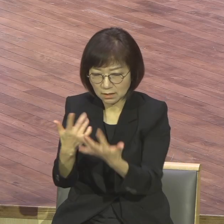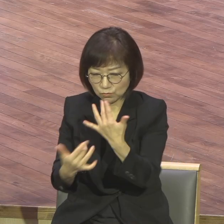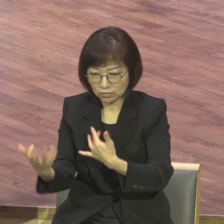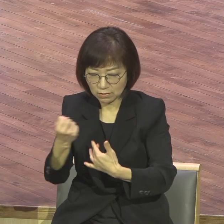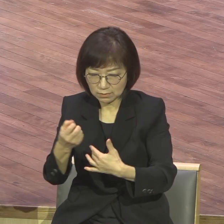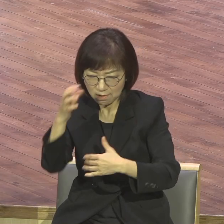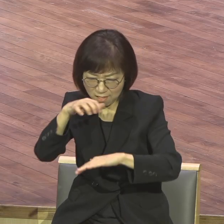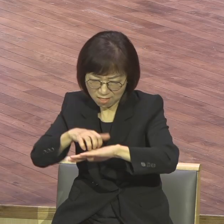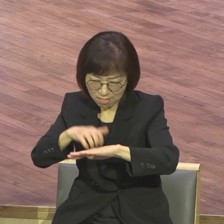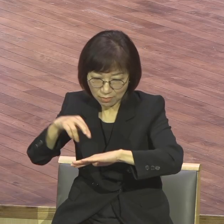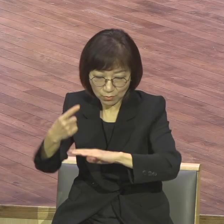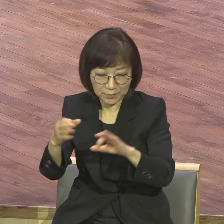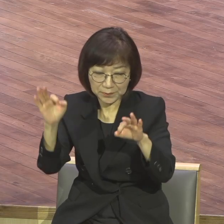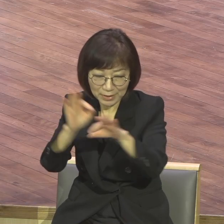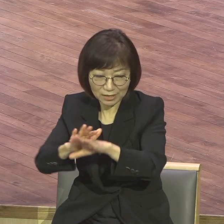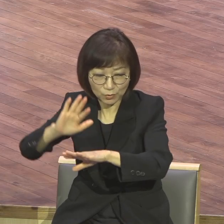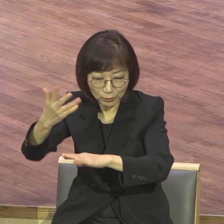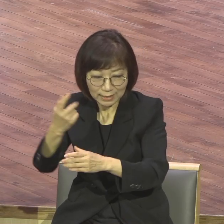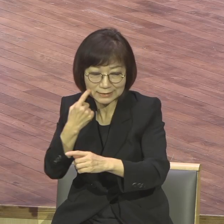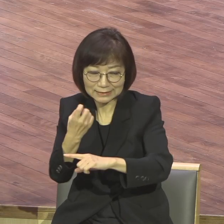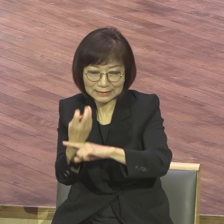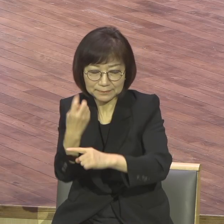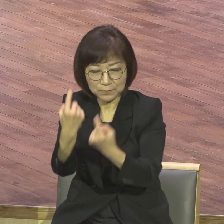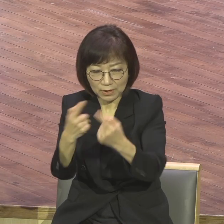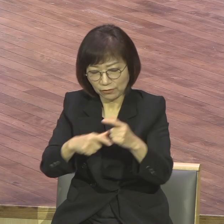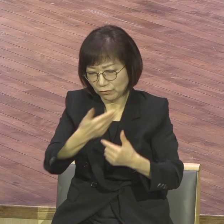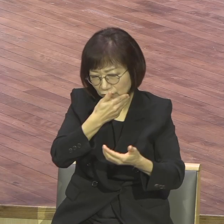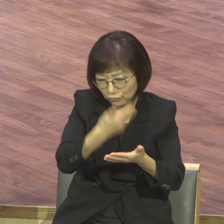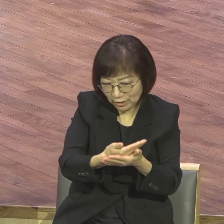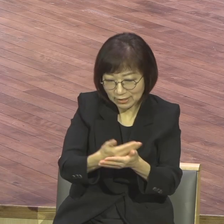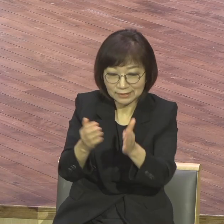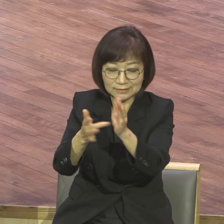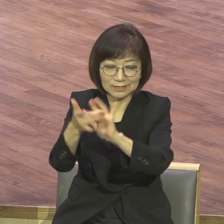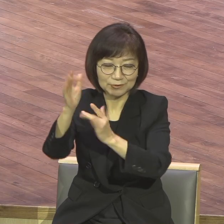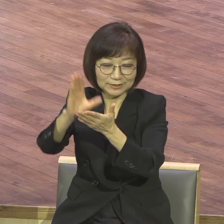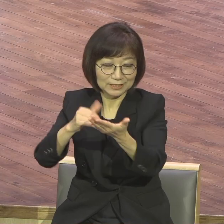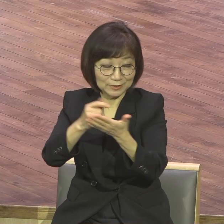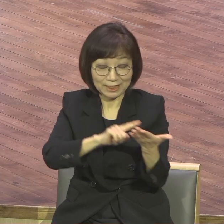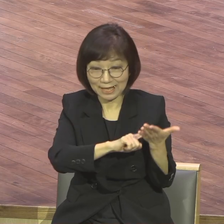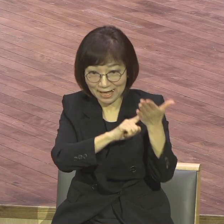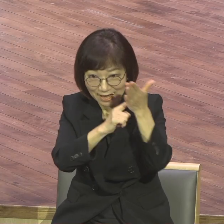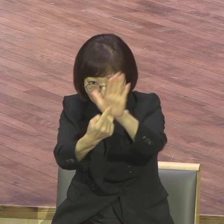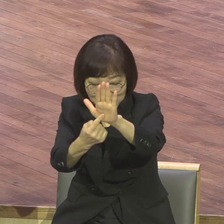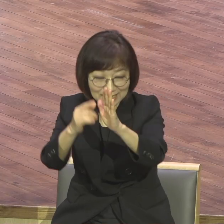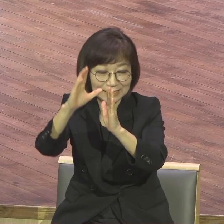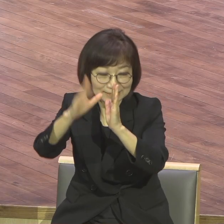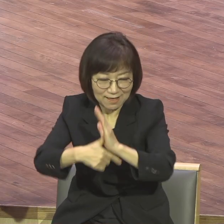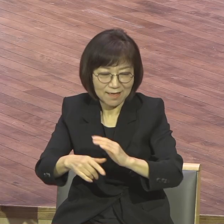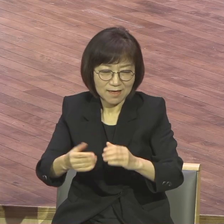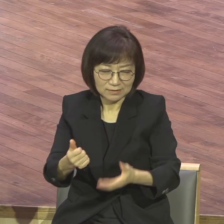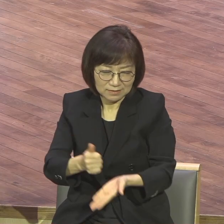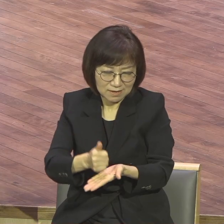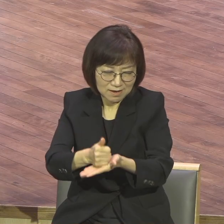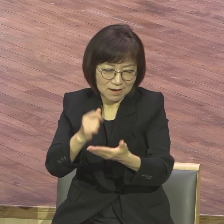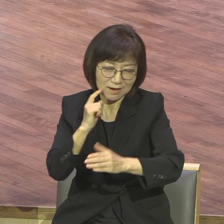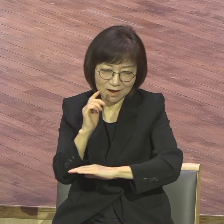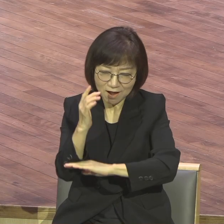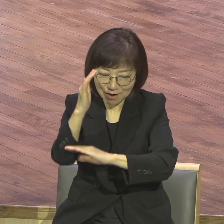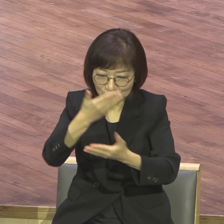연단하여도 없어질 금보다 더 귀하여 예수 그리스도께서 나타났을 때의 칭찬과 영광과 종기를 얻게